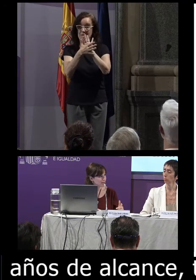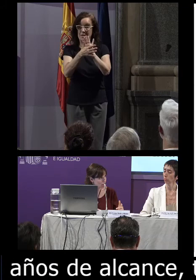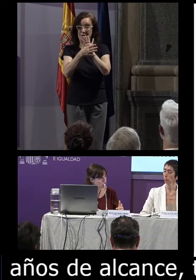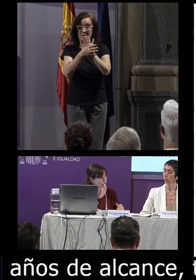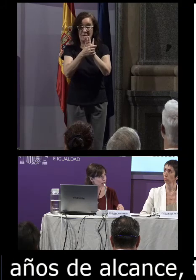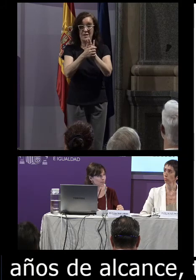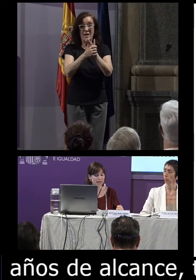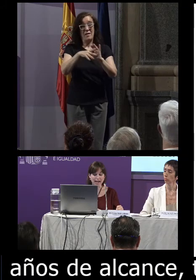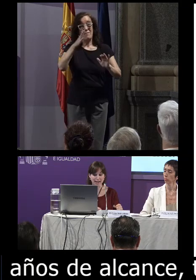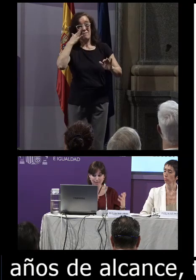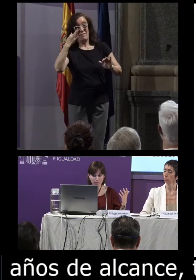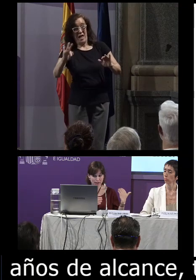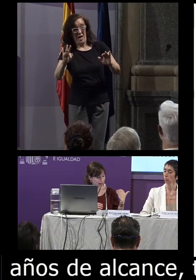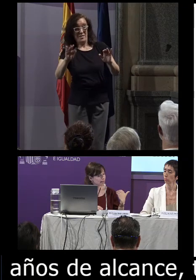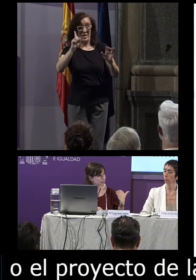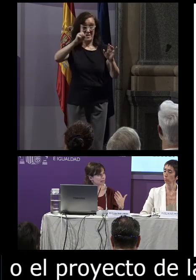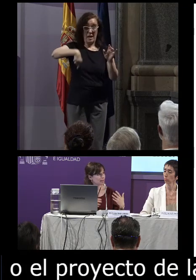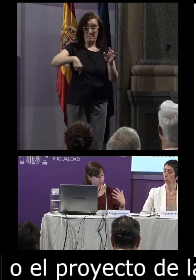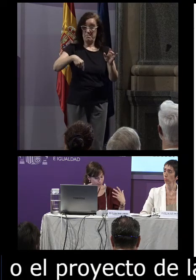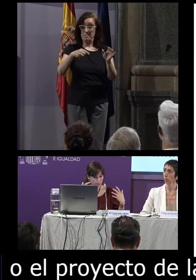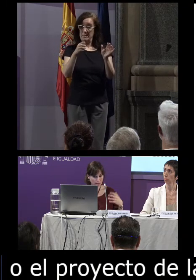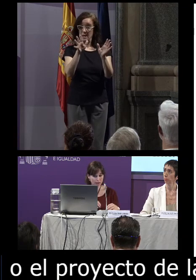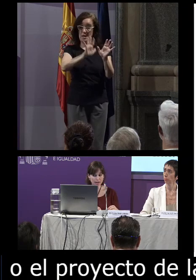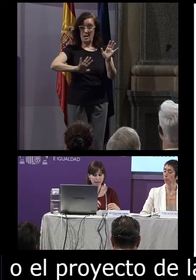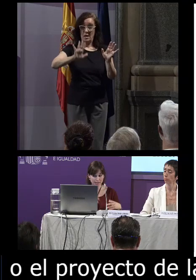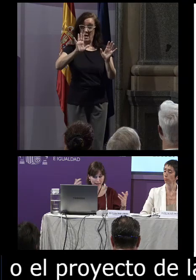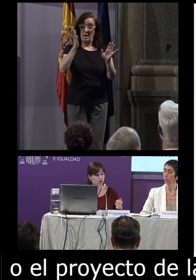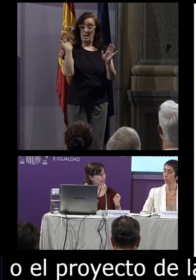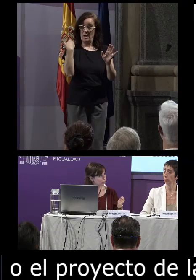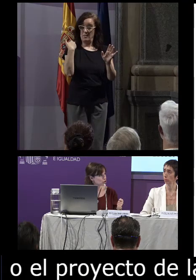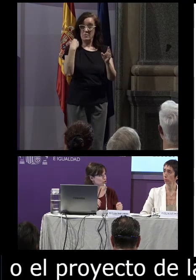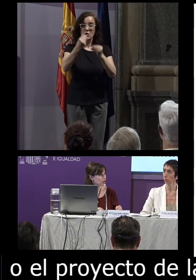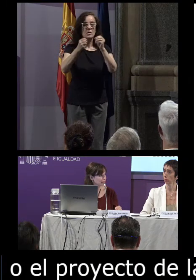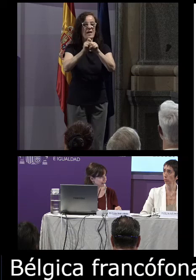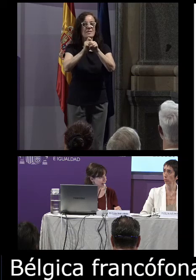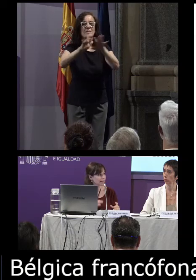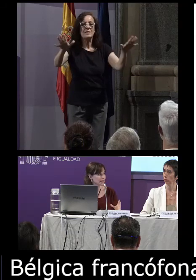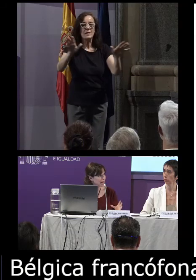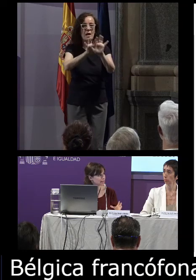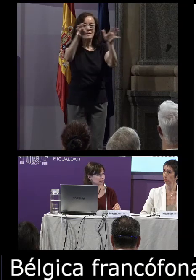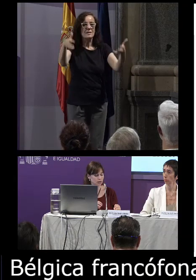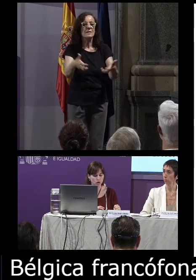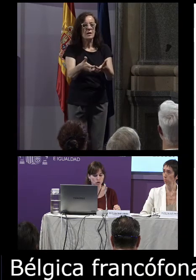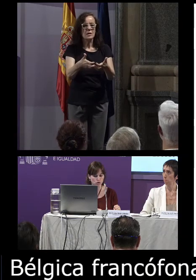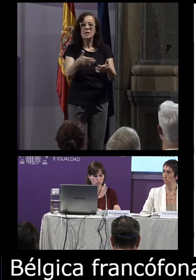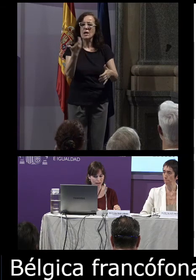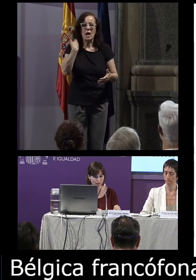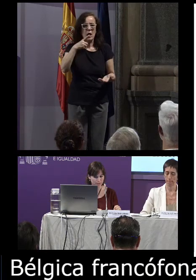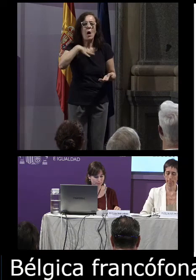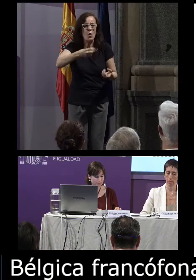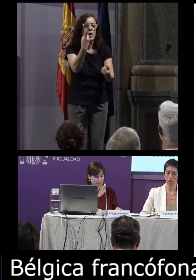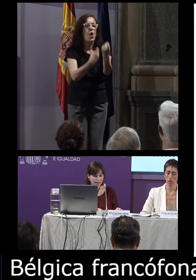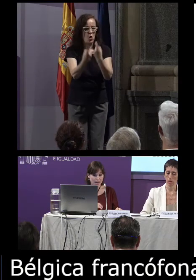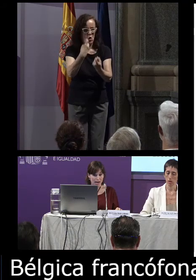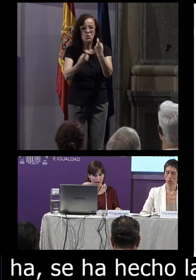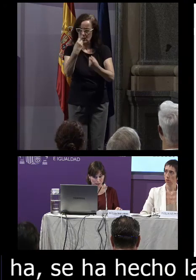bélgica francófona que también recientemente se ha hecho la difusión en internet y ya es del todo consultable